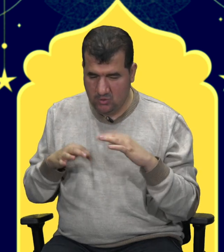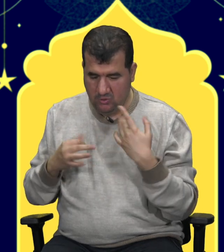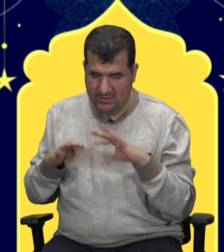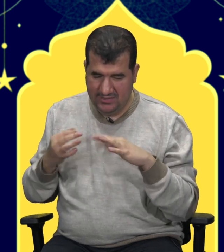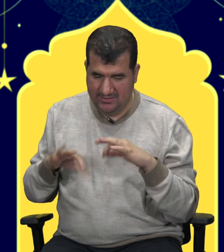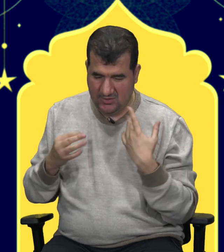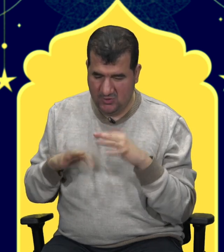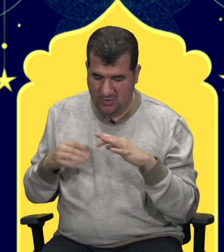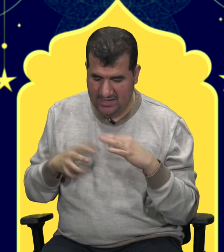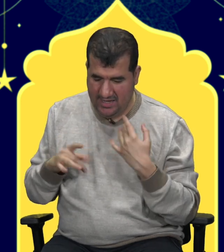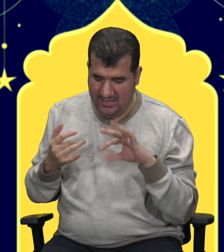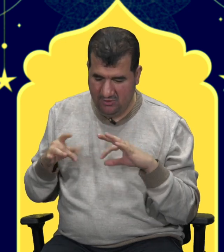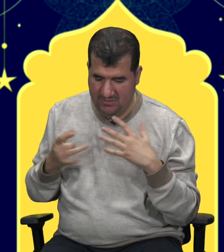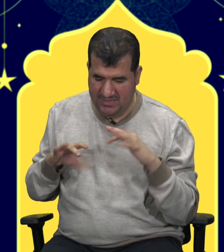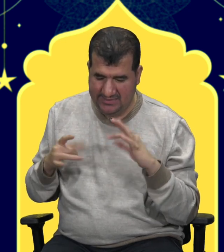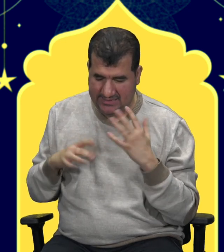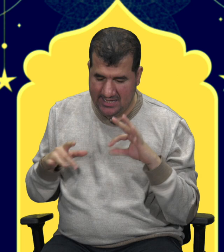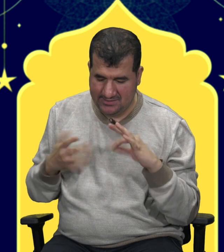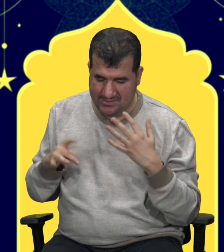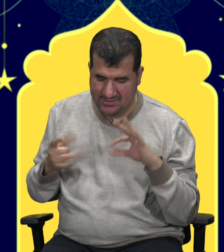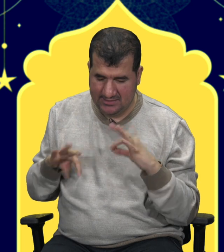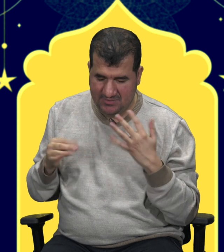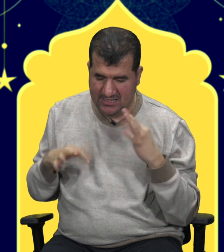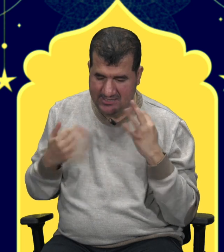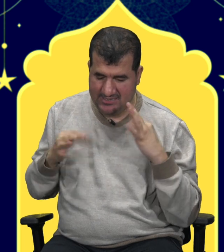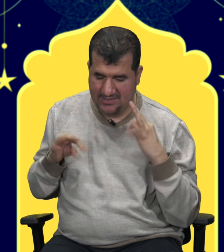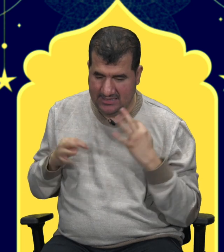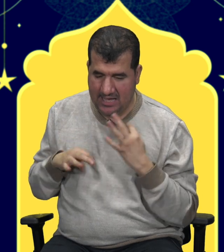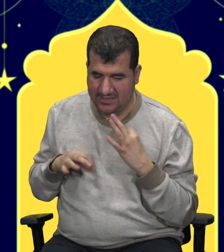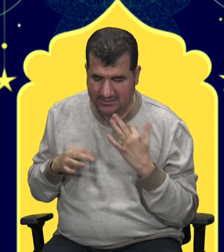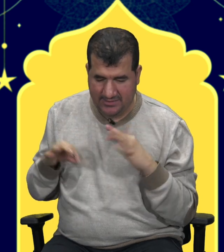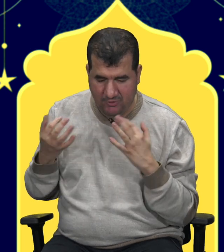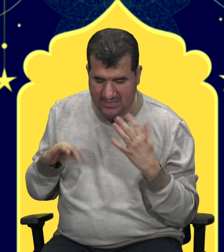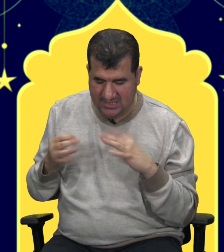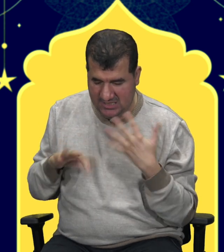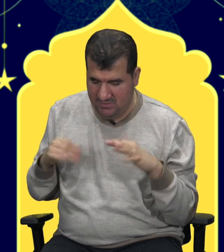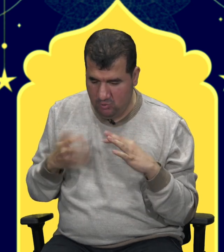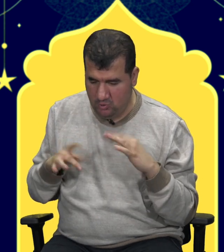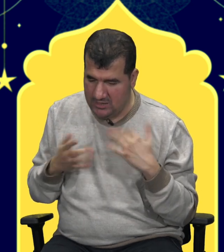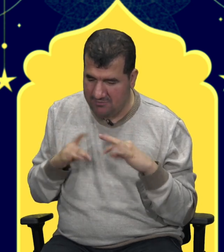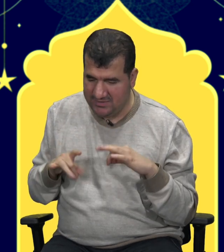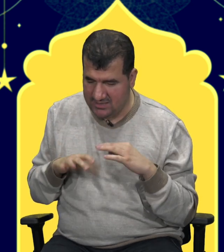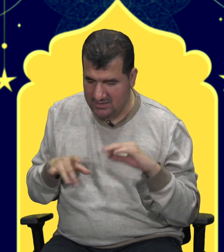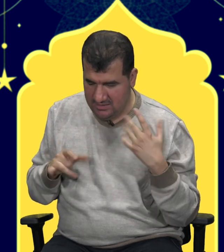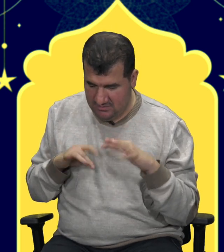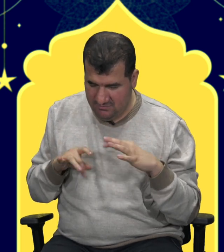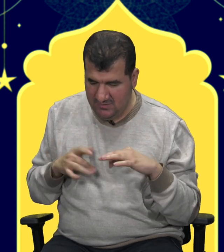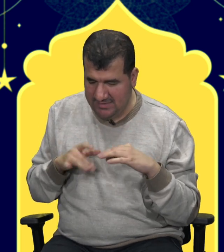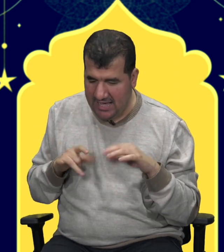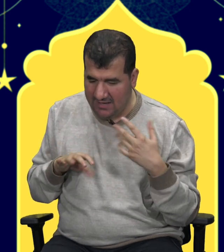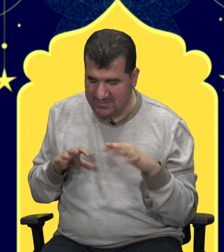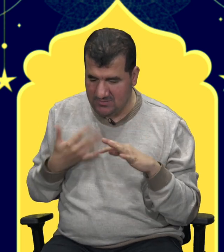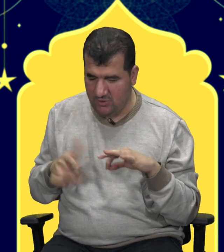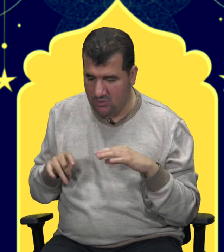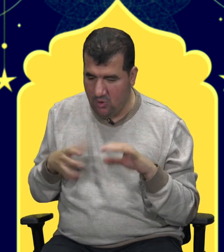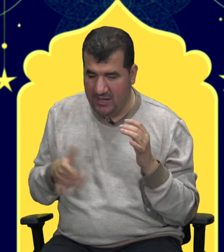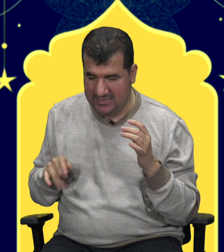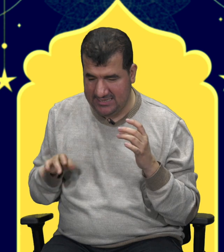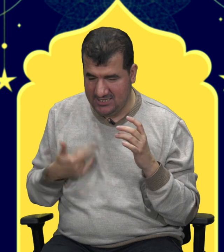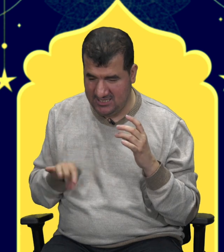günlerinde şöyle hani böyle bir yerden ayrılırsın ya da birileri senden ayrılır da böyle içini bir hüzün kaplar. Bir veda havası böyle kopar gider içinden.